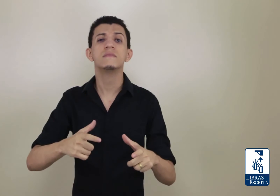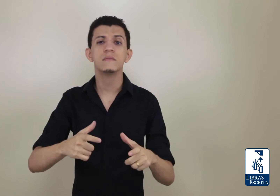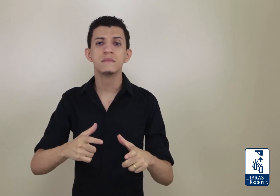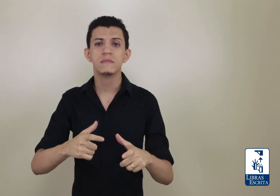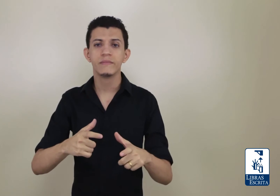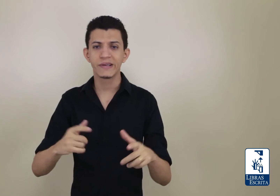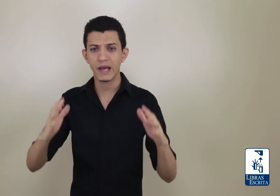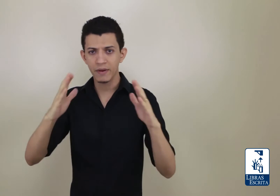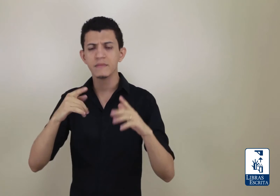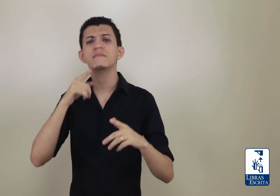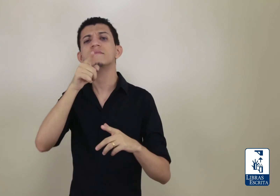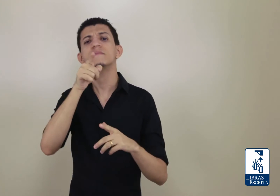Percebe?